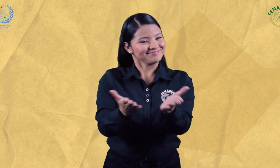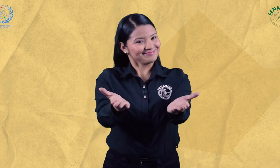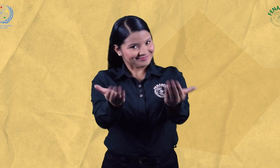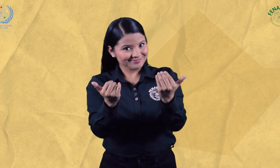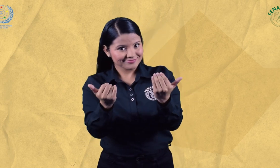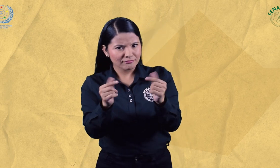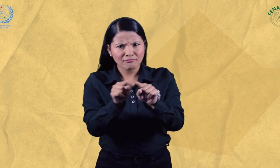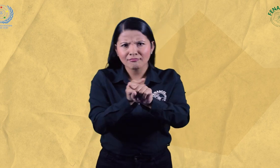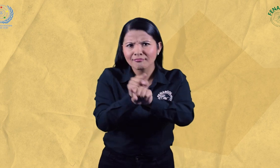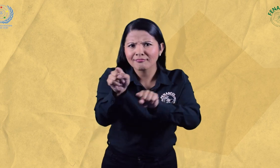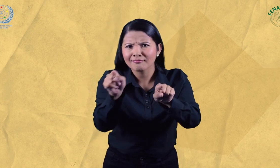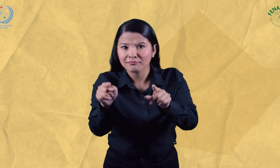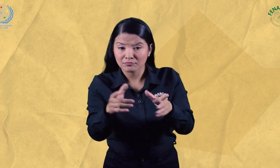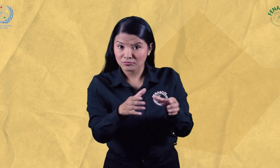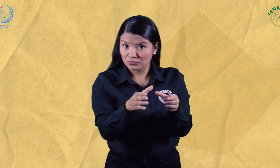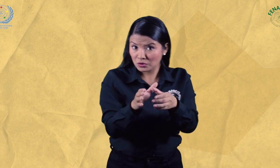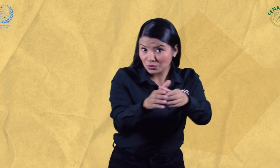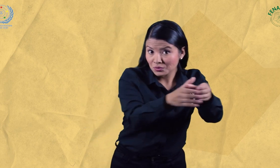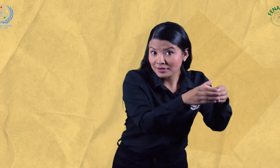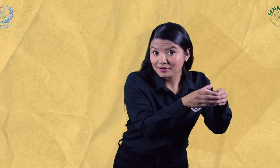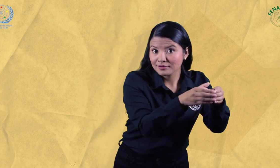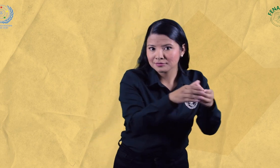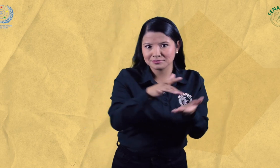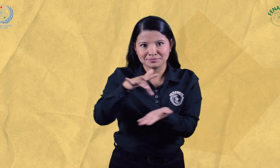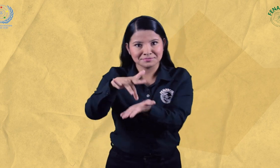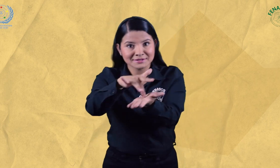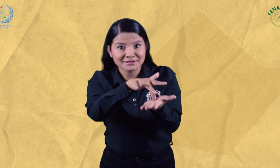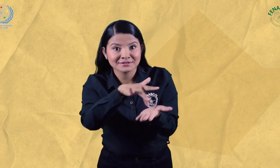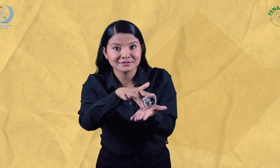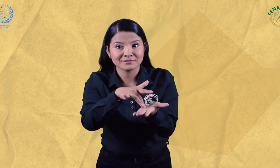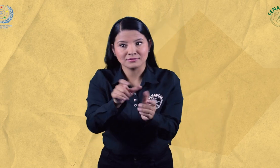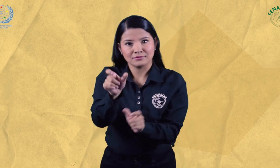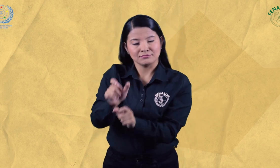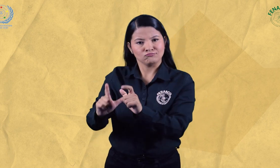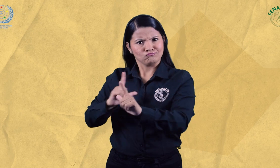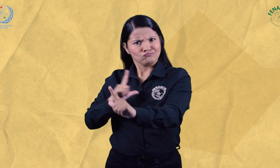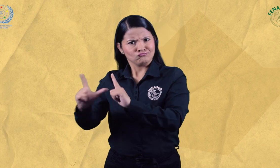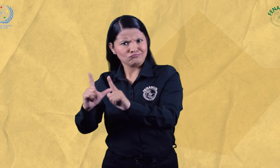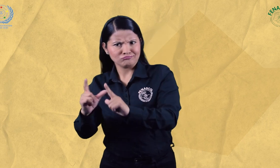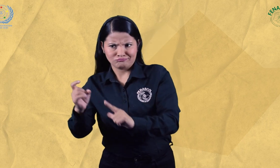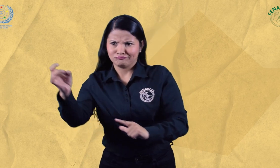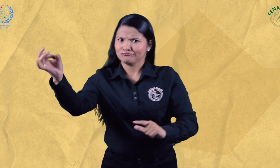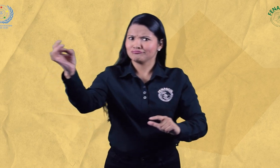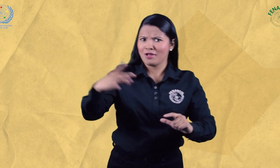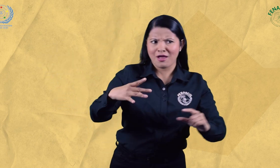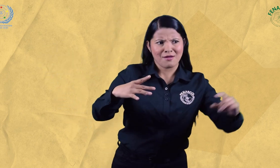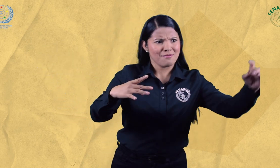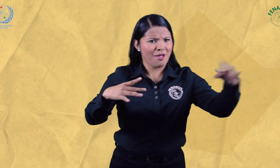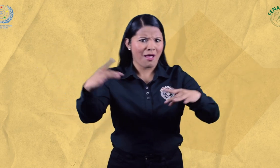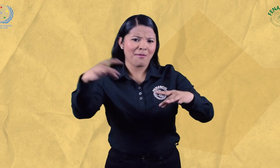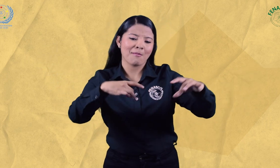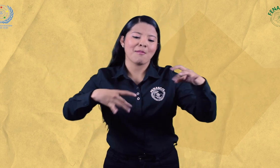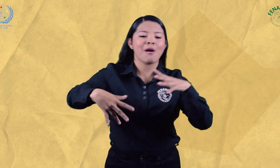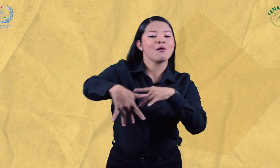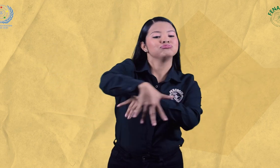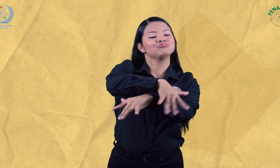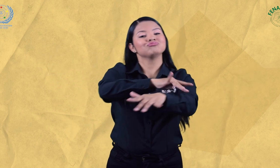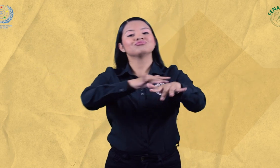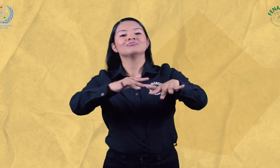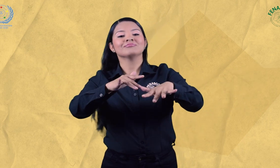¡Anímense! Personas sordas de las asociaciones, personas sordas no inscritas a las asociaciones, líderes sordos,